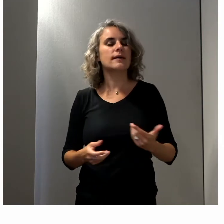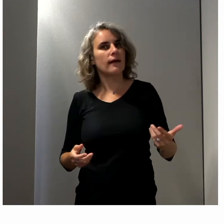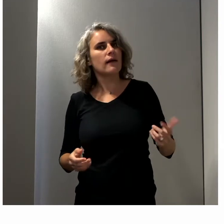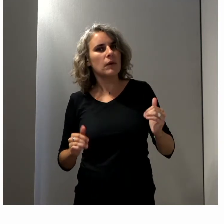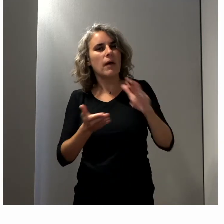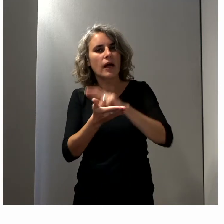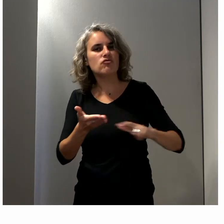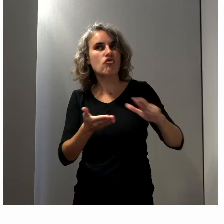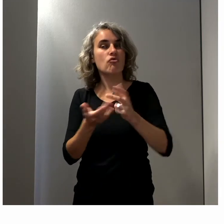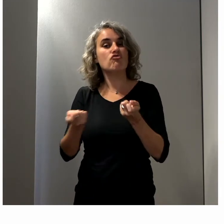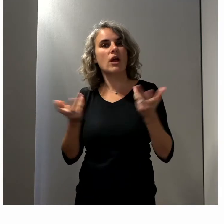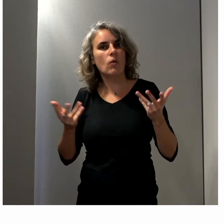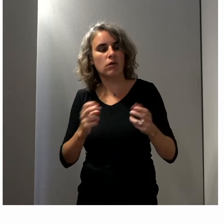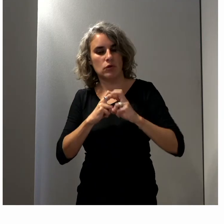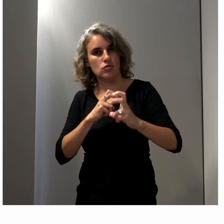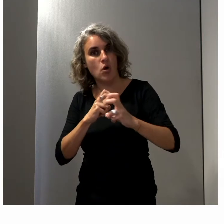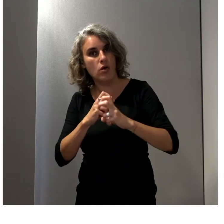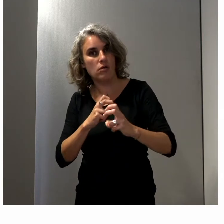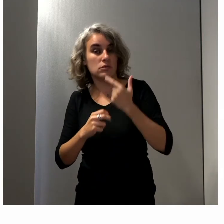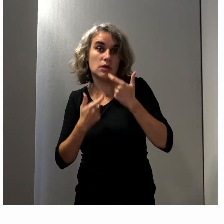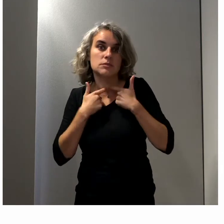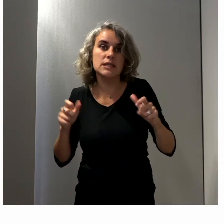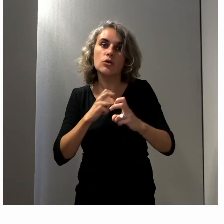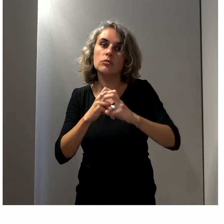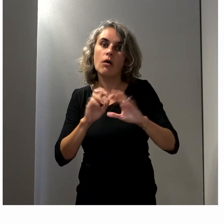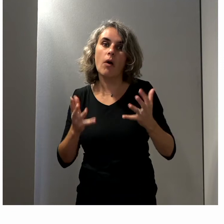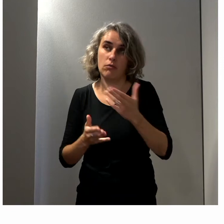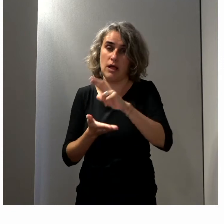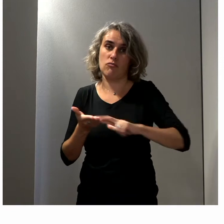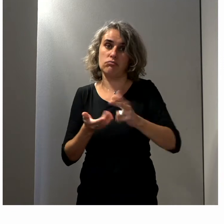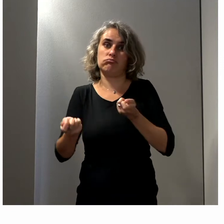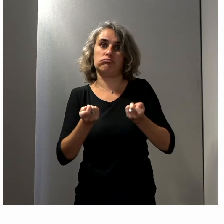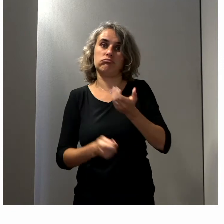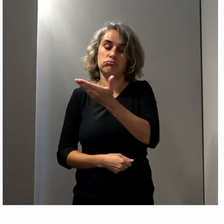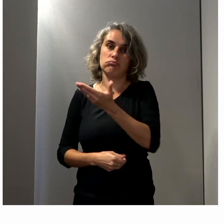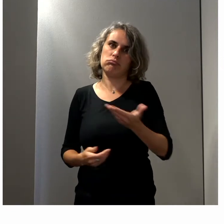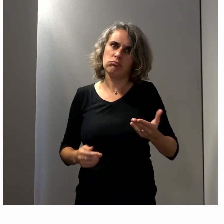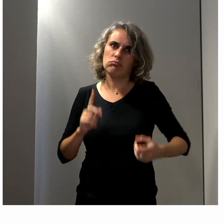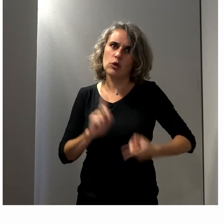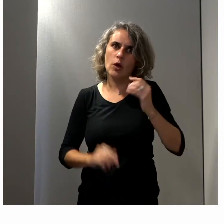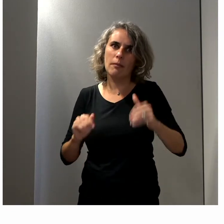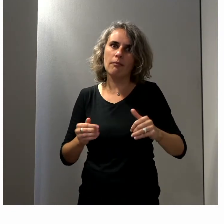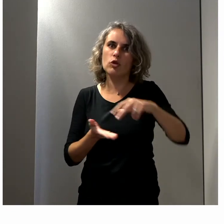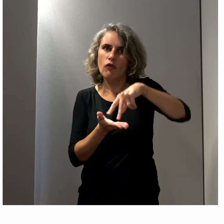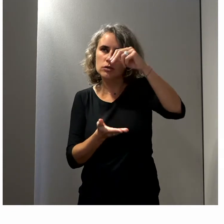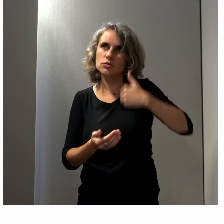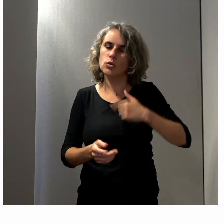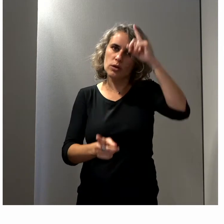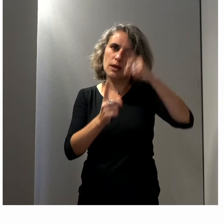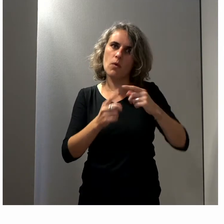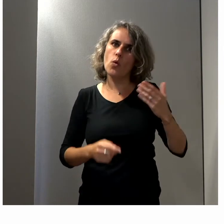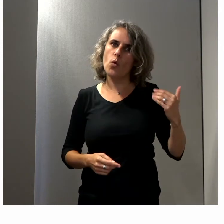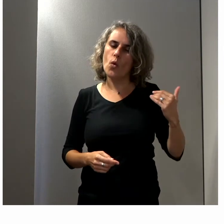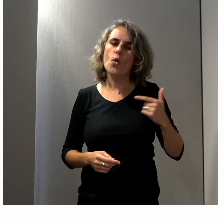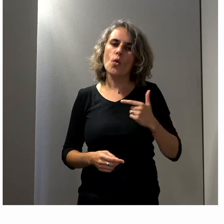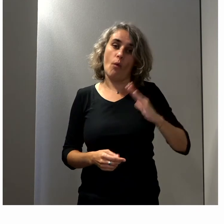région, on parle de transport et donc d'accessibilité des transports. Ce n pas un petit sujet en Ile-de-France, mais dans les autres régions